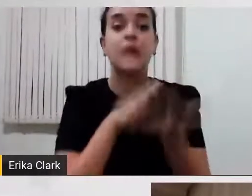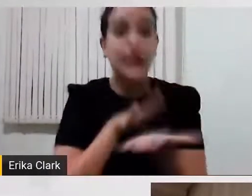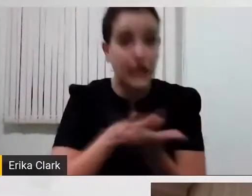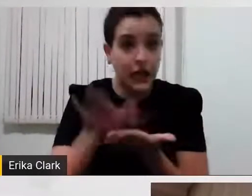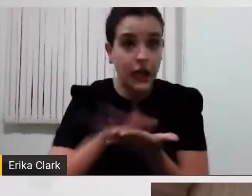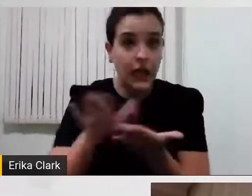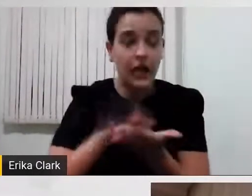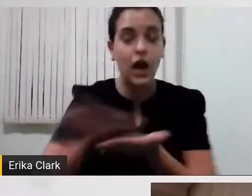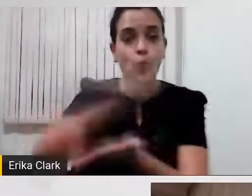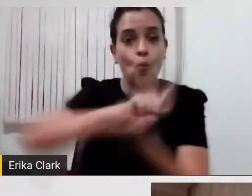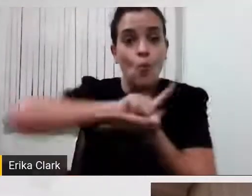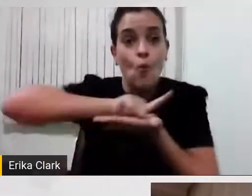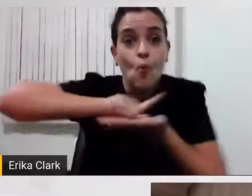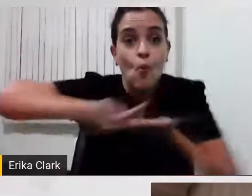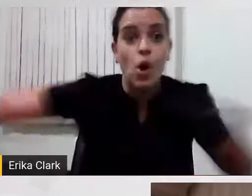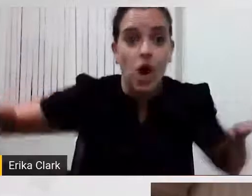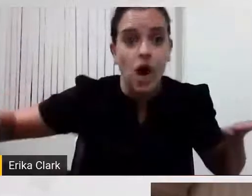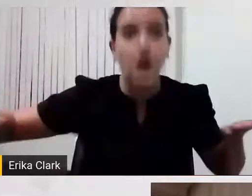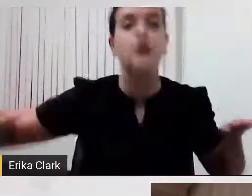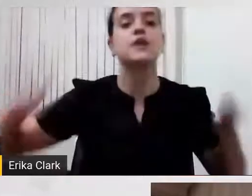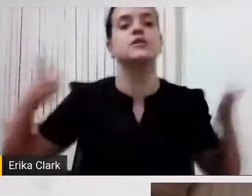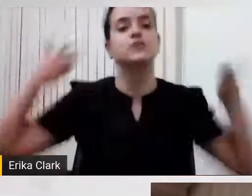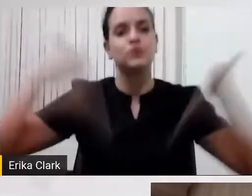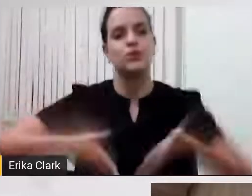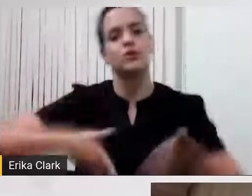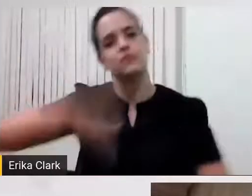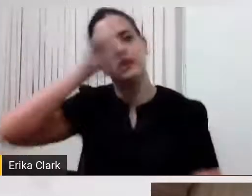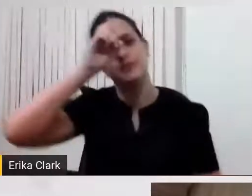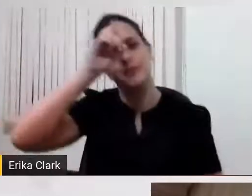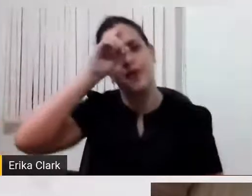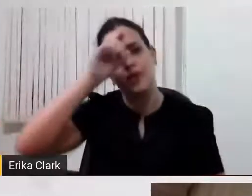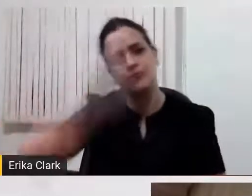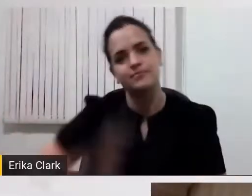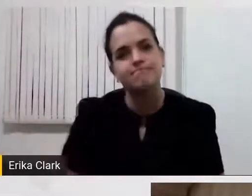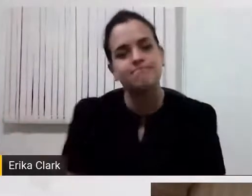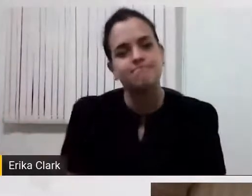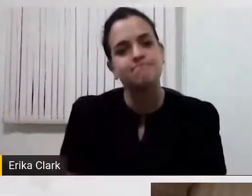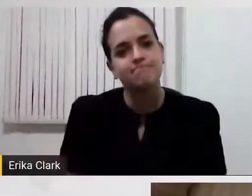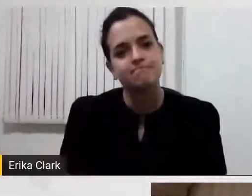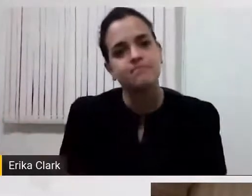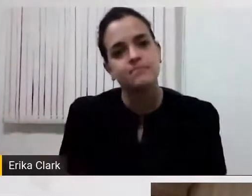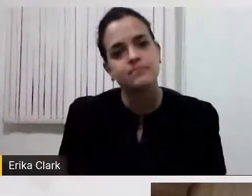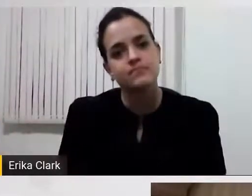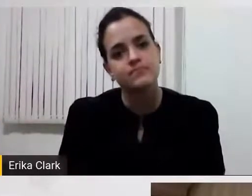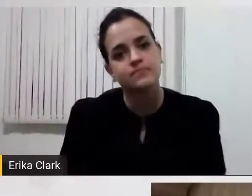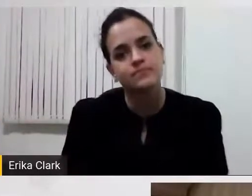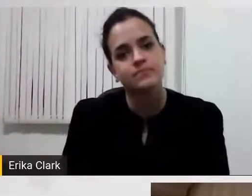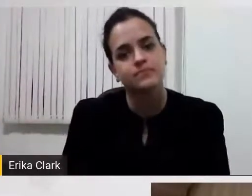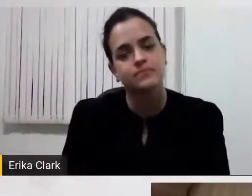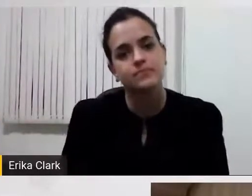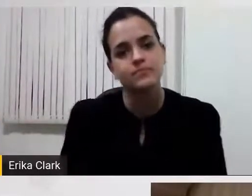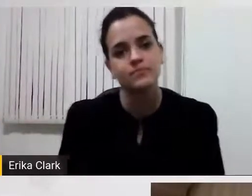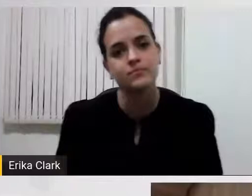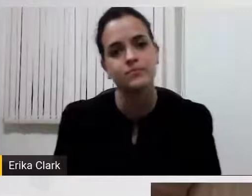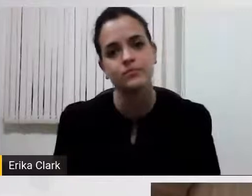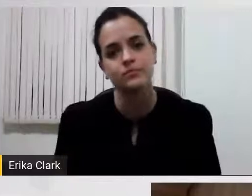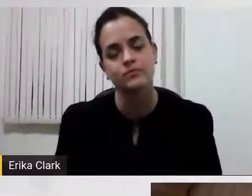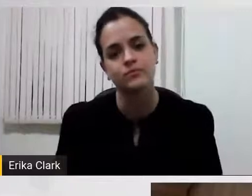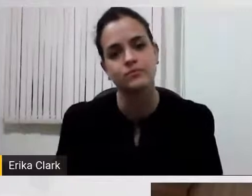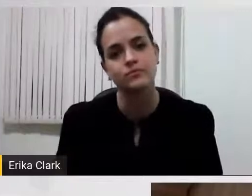classificou para chegar nos hospitais. Ele está, eu estou mostrando aqui, Sônia e Eduardo, que essa prancha